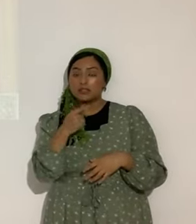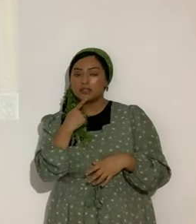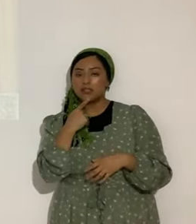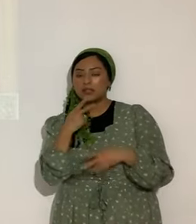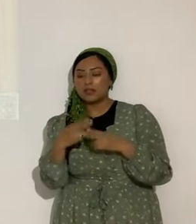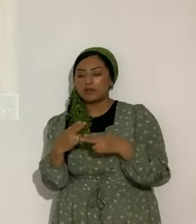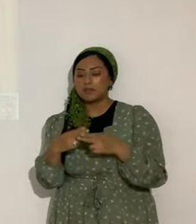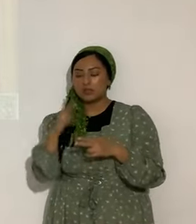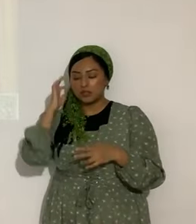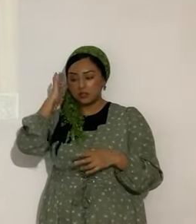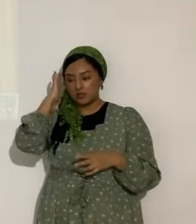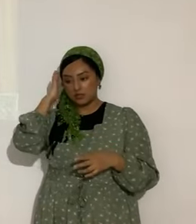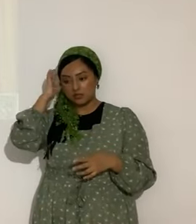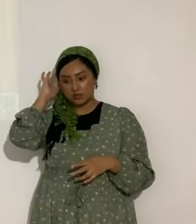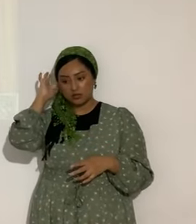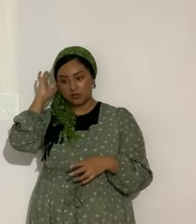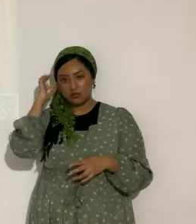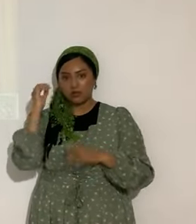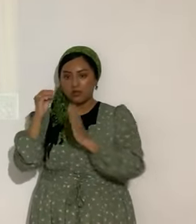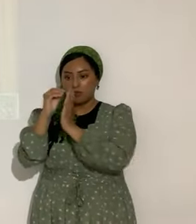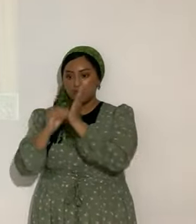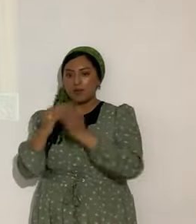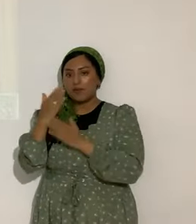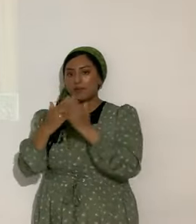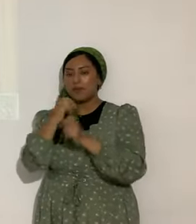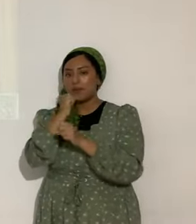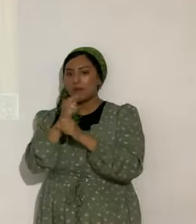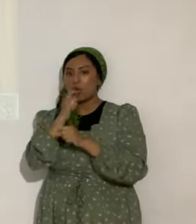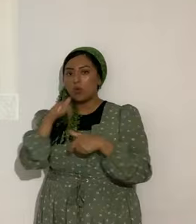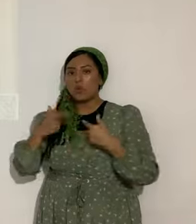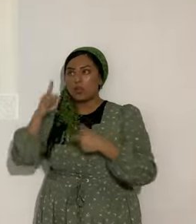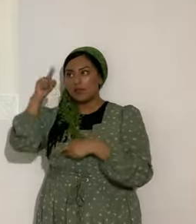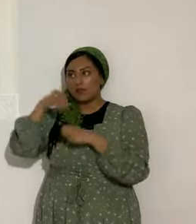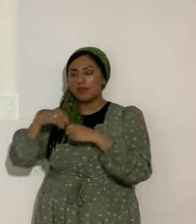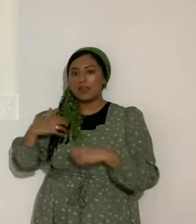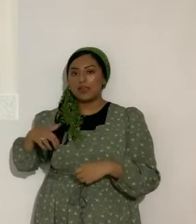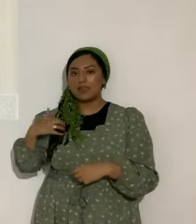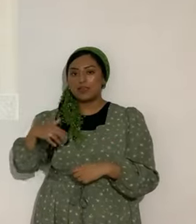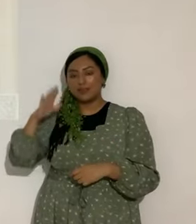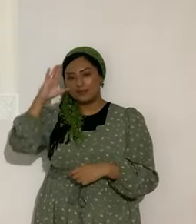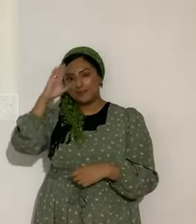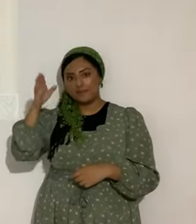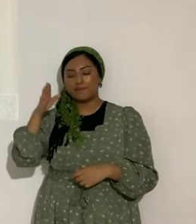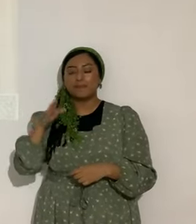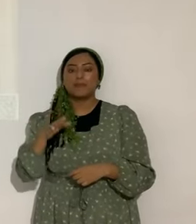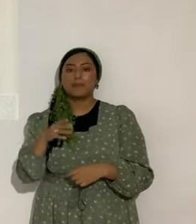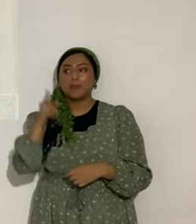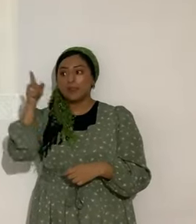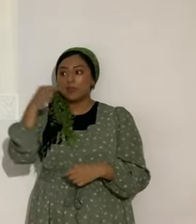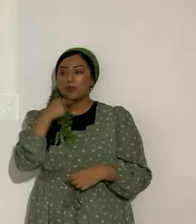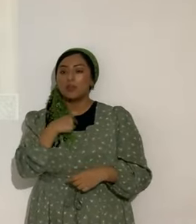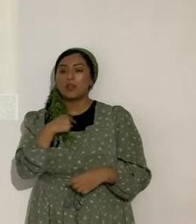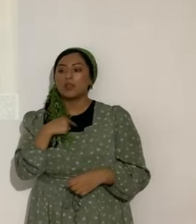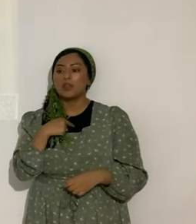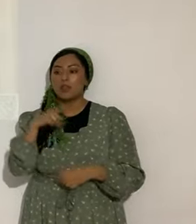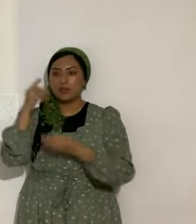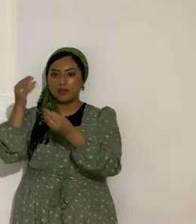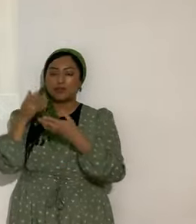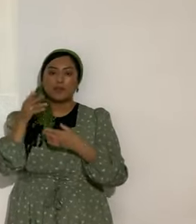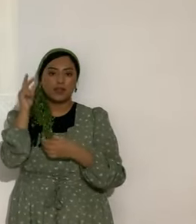menciono nombres. Me escribieron unas hermanas de Argentina, Shalom, Ahayot, Aleluya. Y me decían, me mandaron un audio, dice,